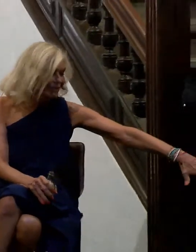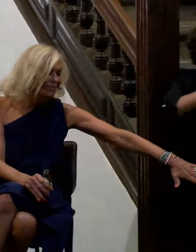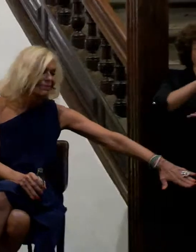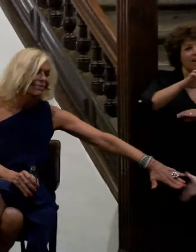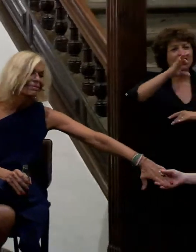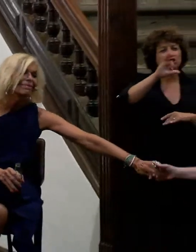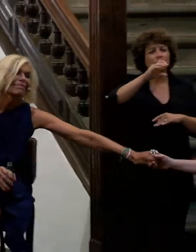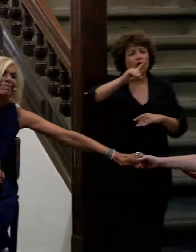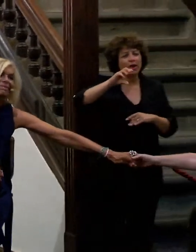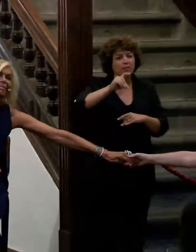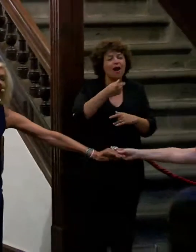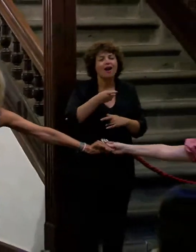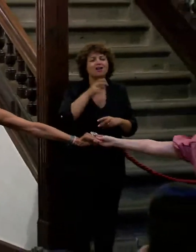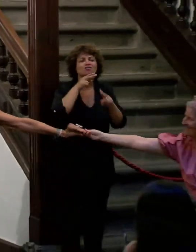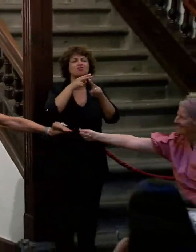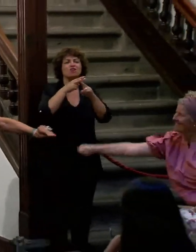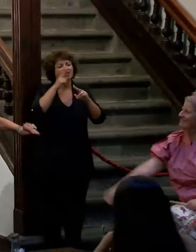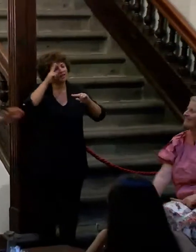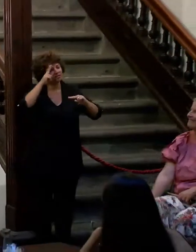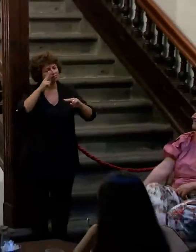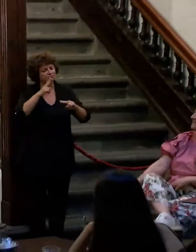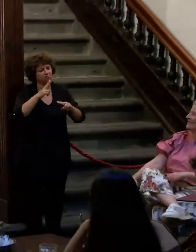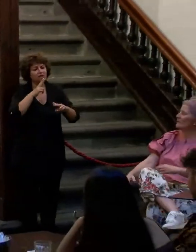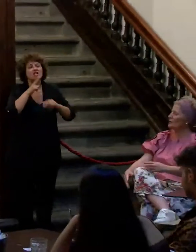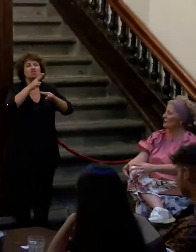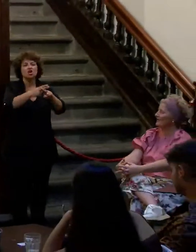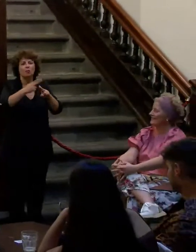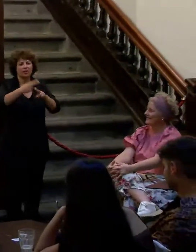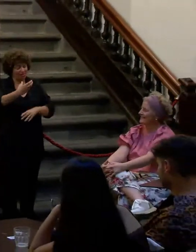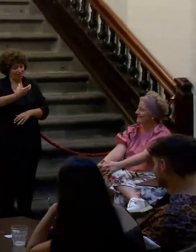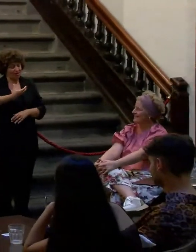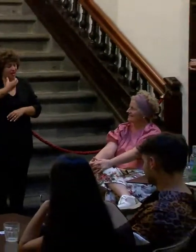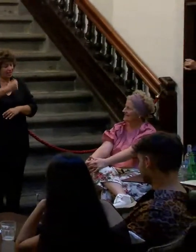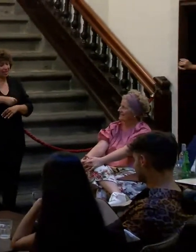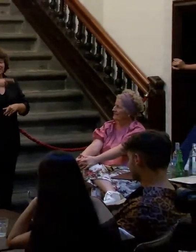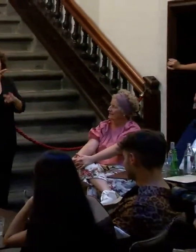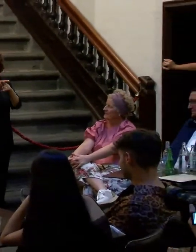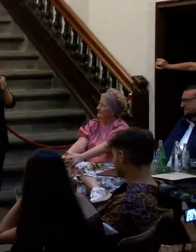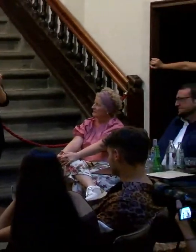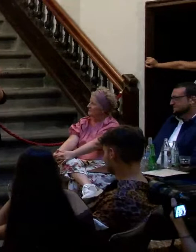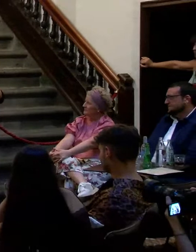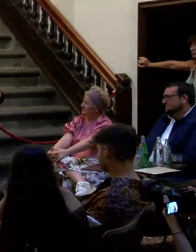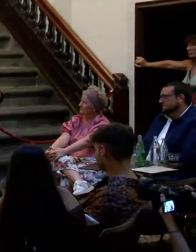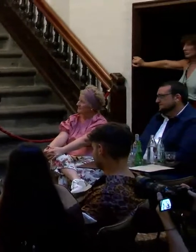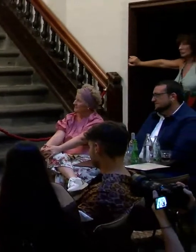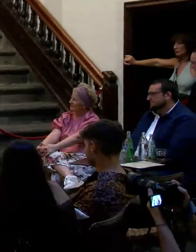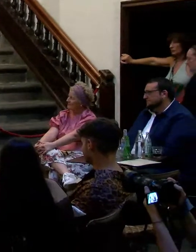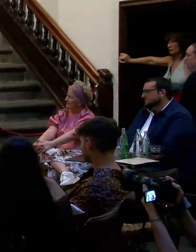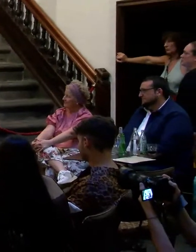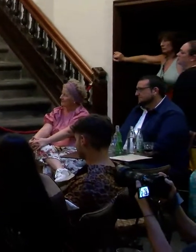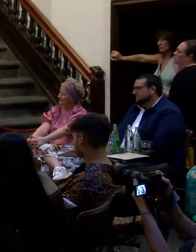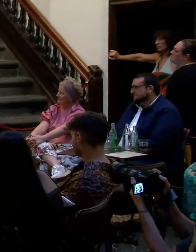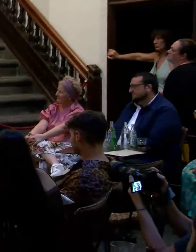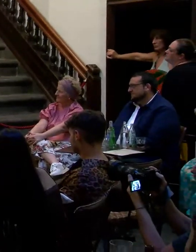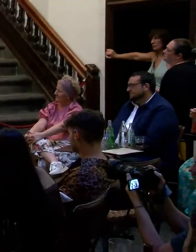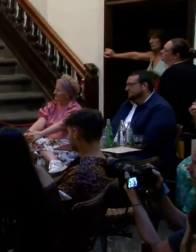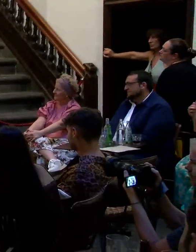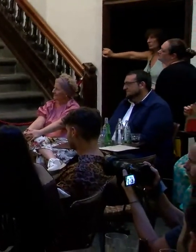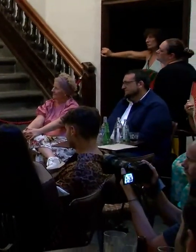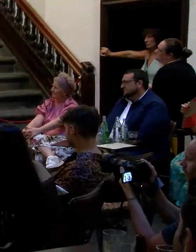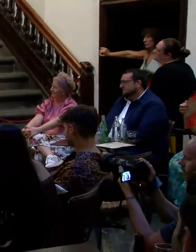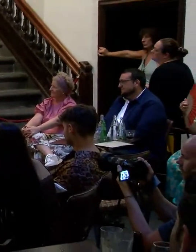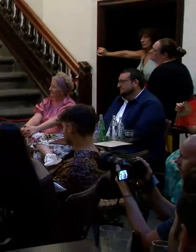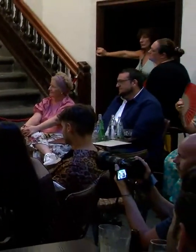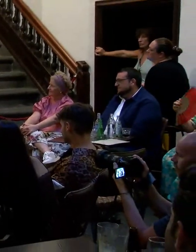Cabildo en nombre del ayuntamiento del alcalde de Santa Cruz de La Palma muchísimas gracias ha sido un lujo que nos pudieses